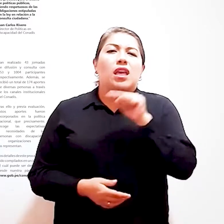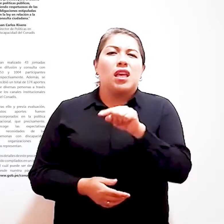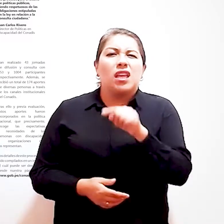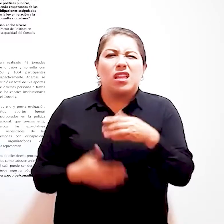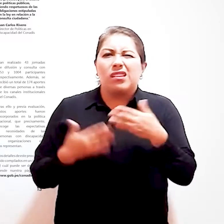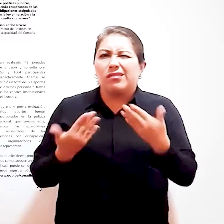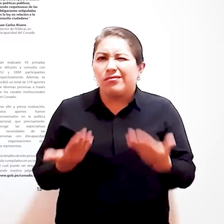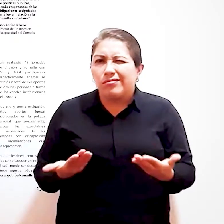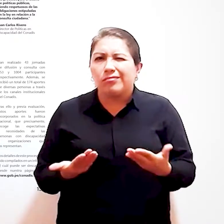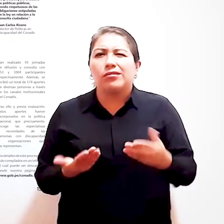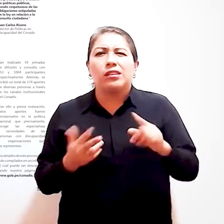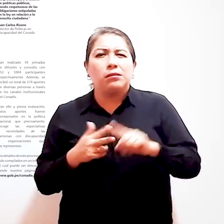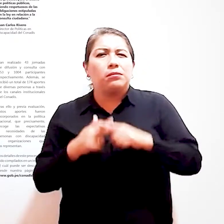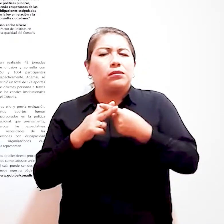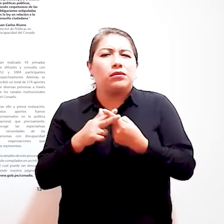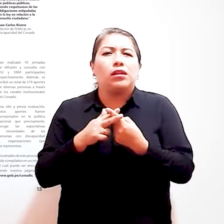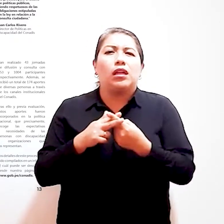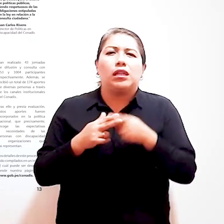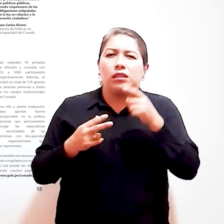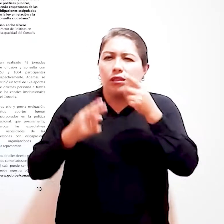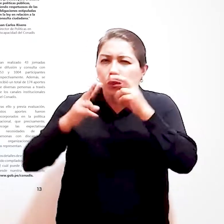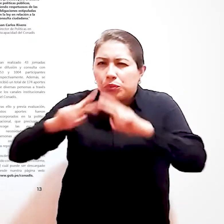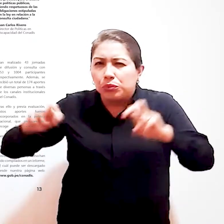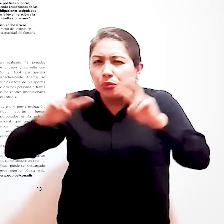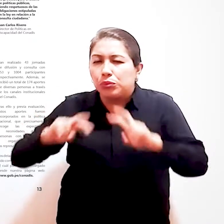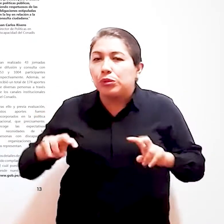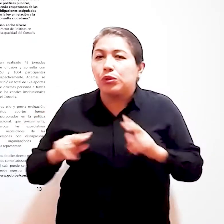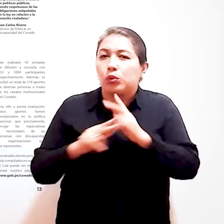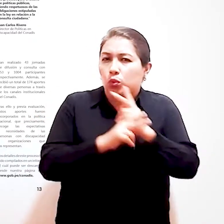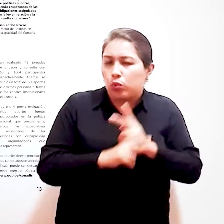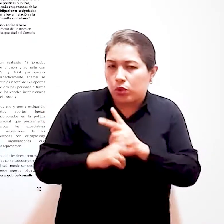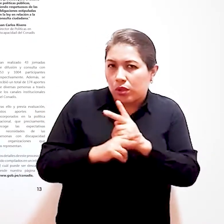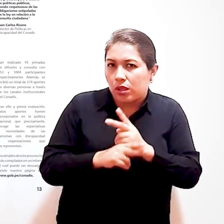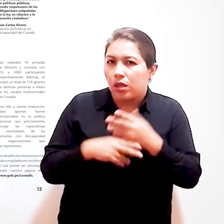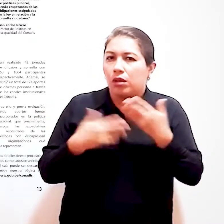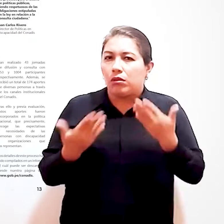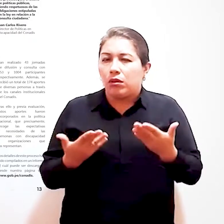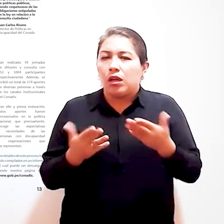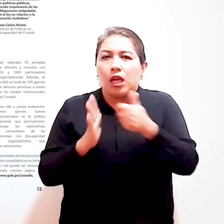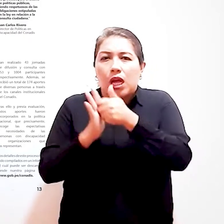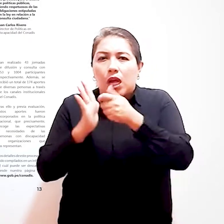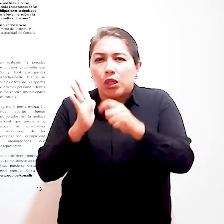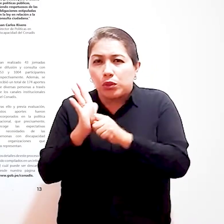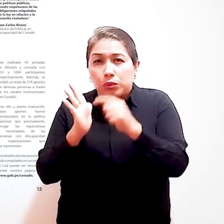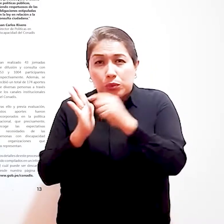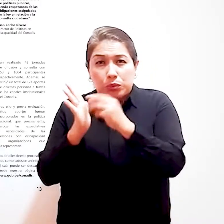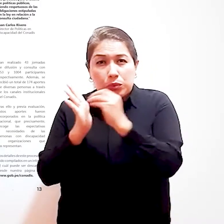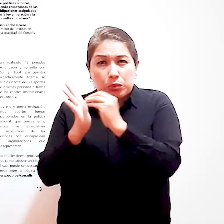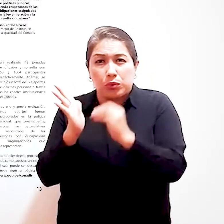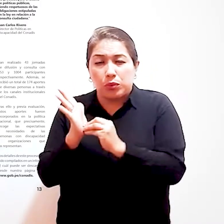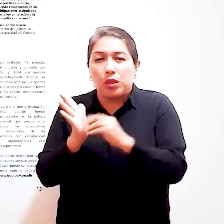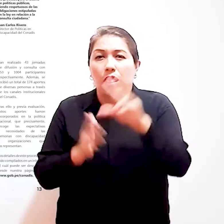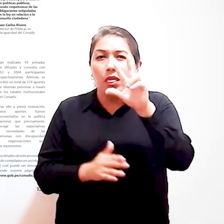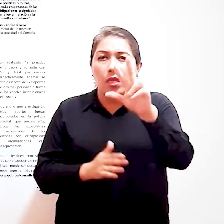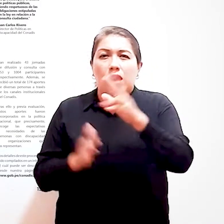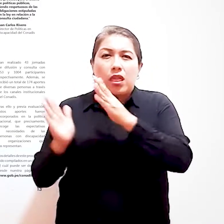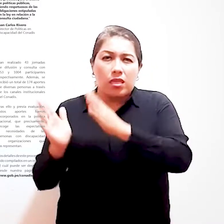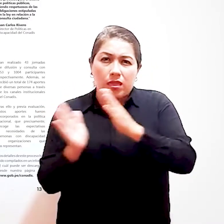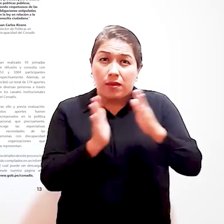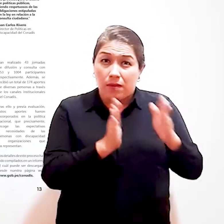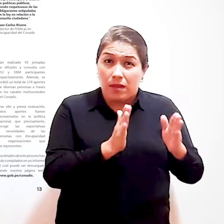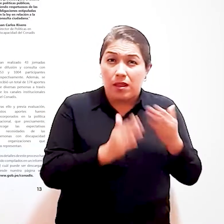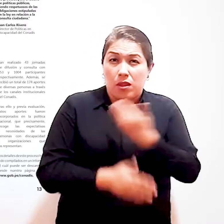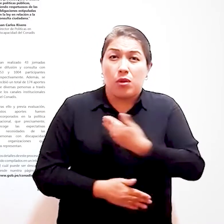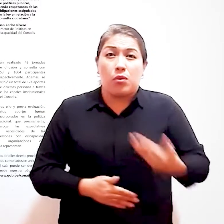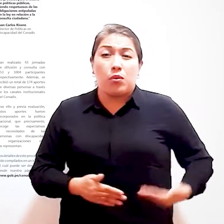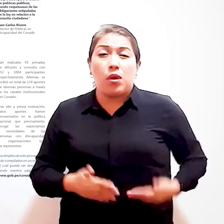Su realización llevó a cabo un cuidadoso proceso de consulta ciudadana producto del esfuerzo y articulación de los tres